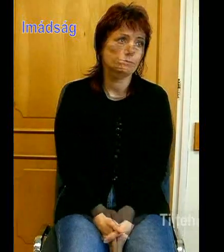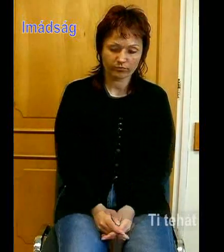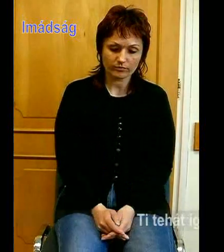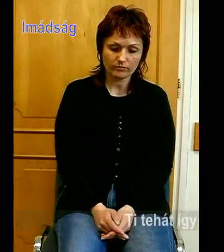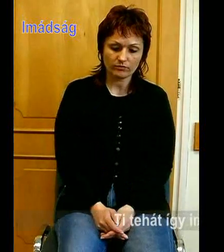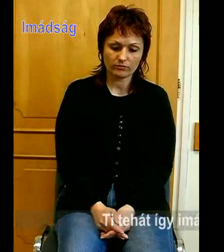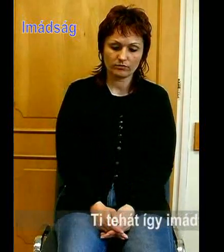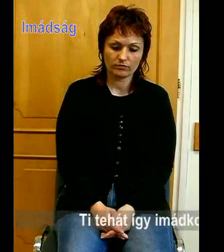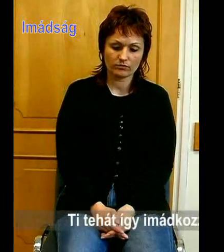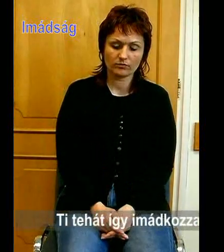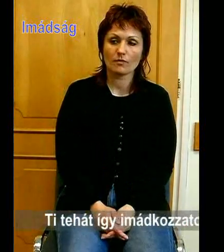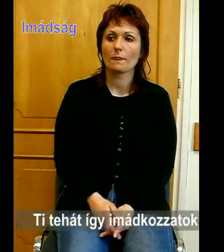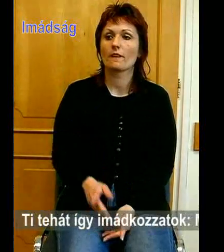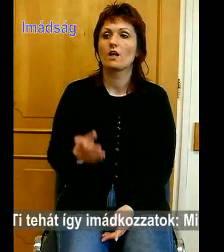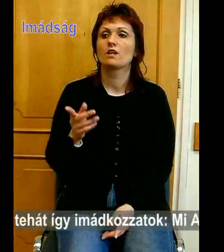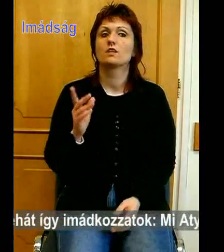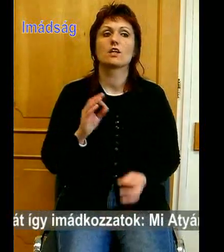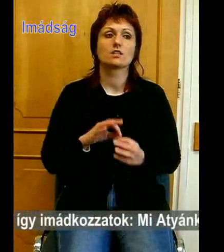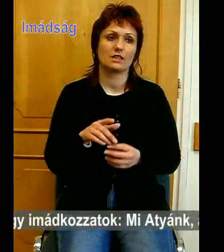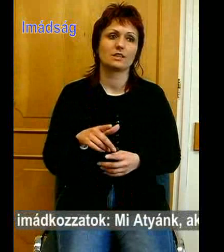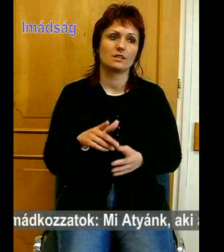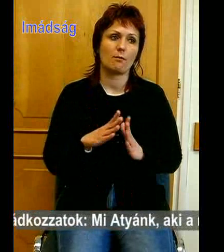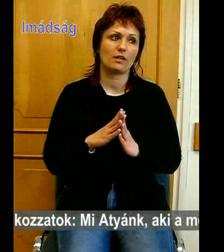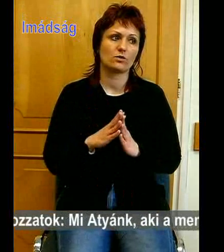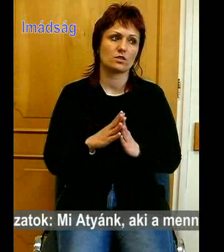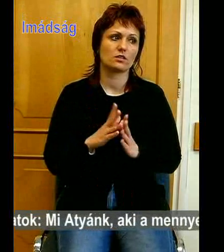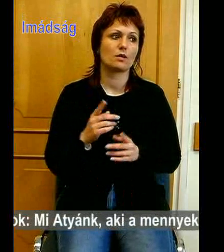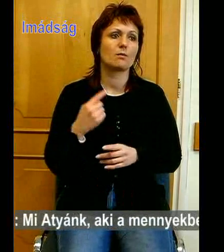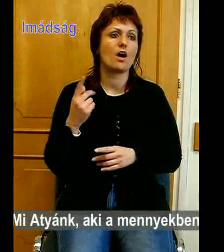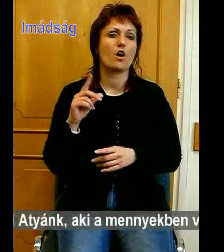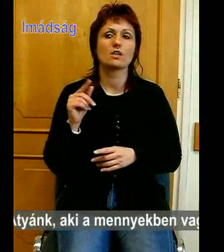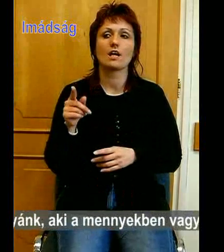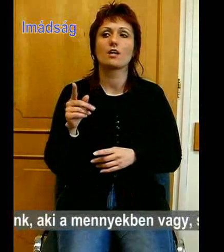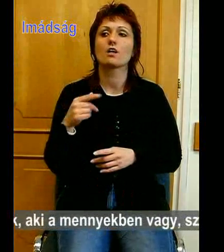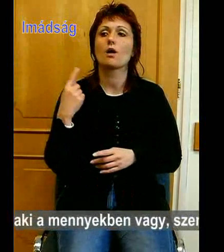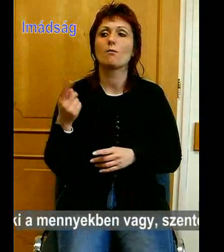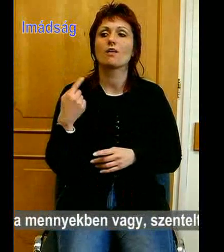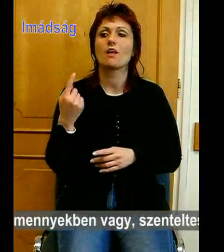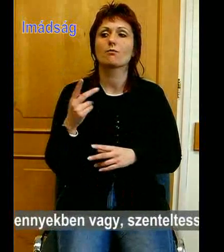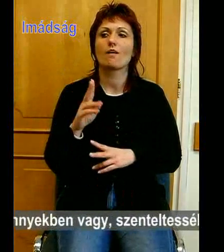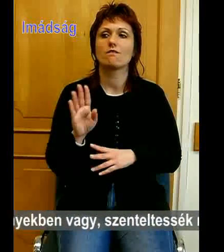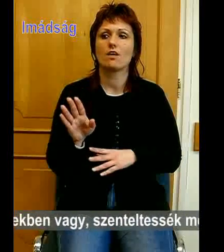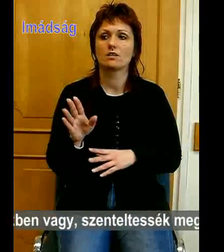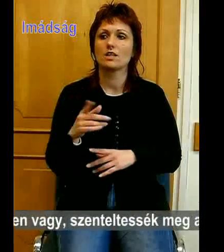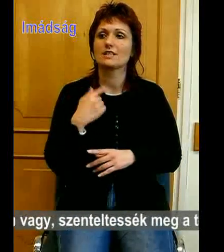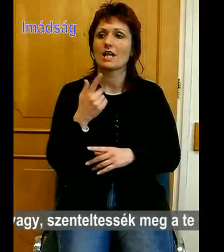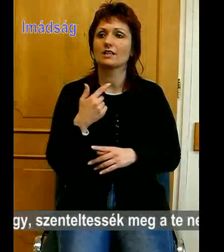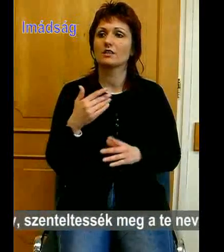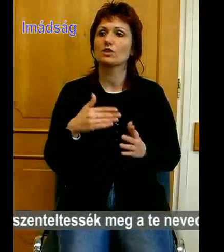Ti azért így imádkozzatok. Ti atyám, aki a mennyekben vagy, nem tettessék